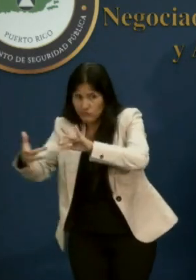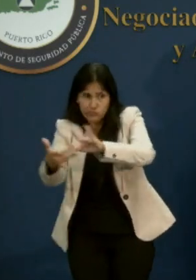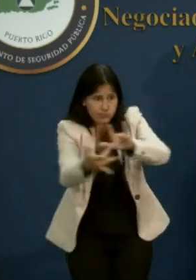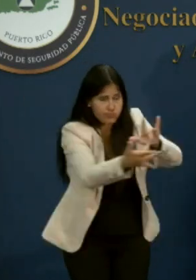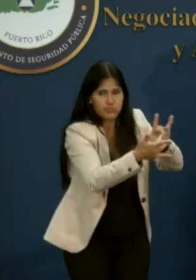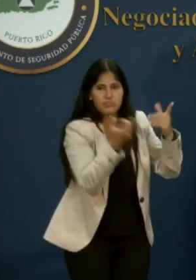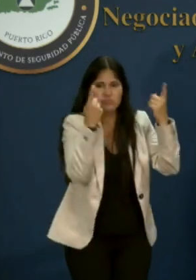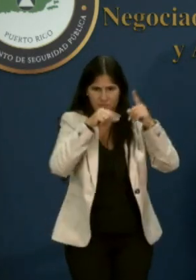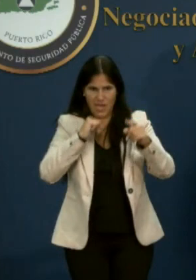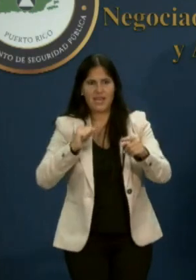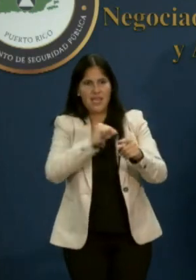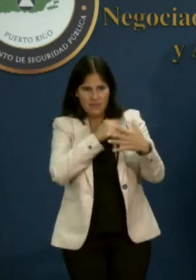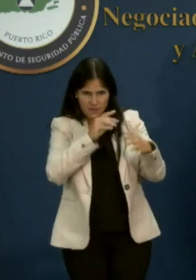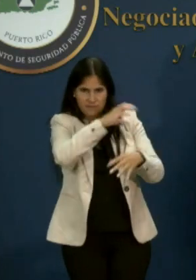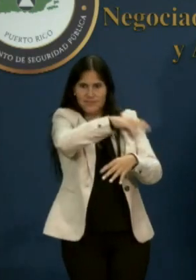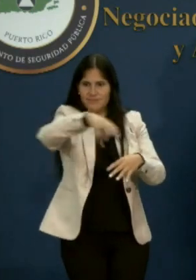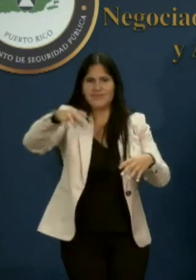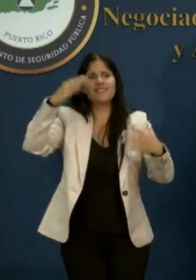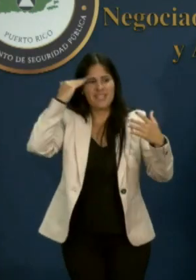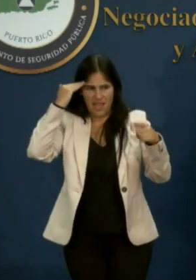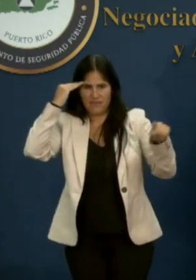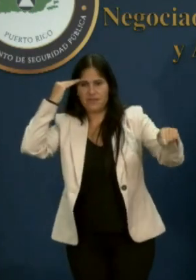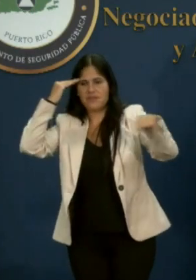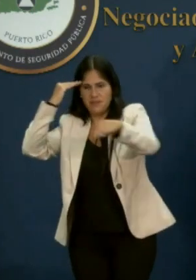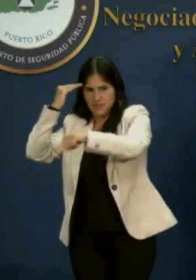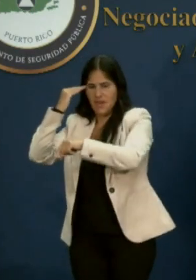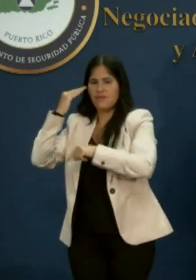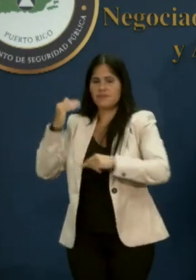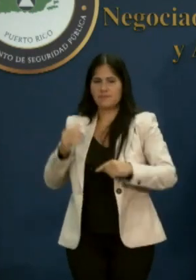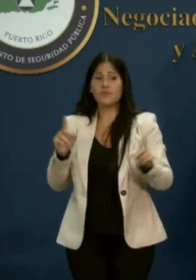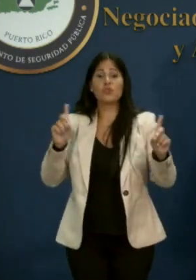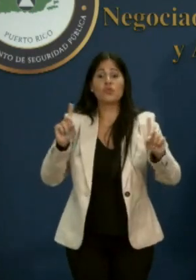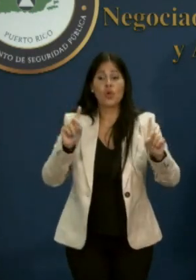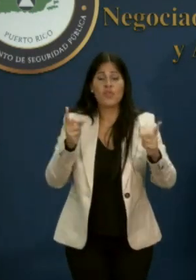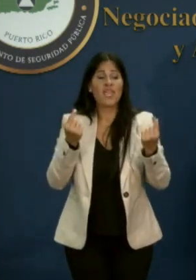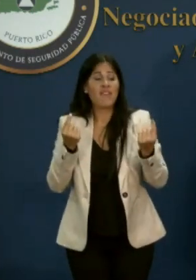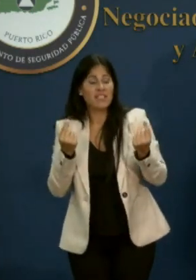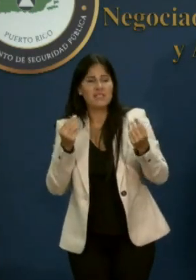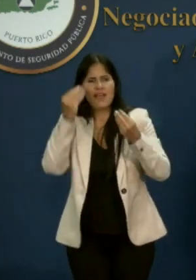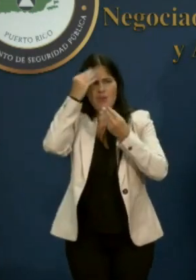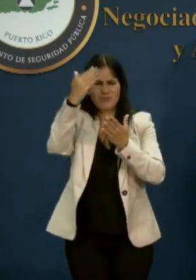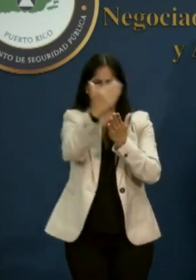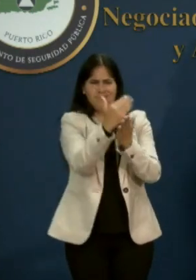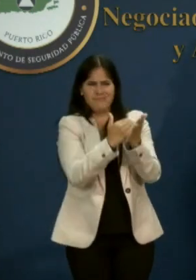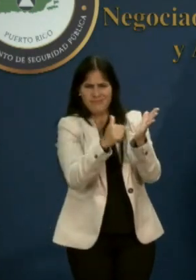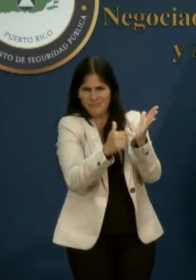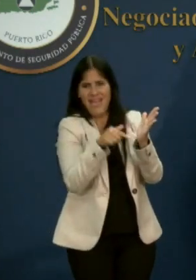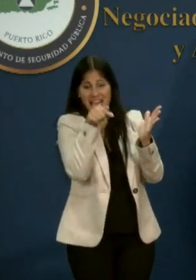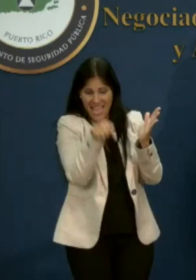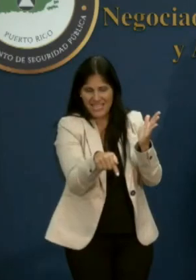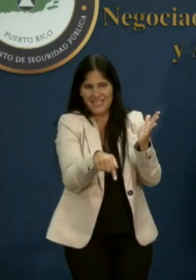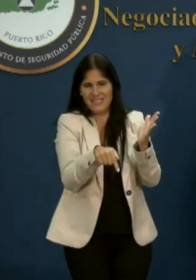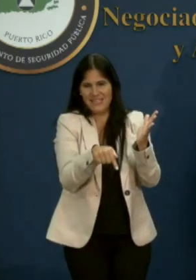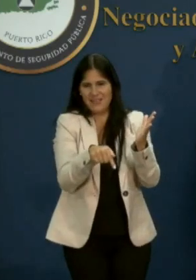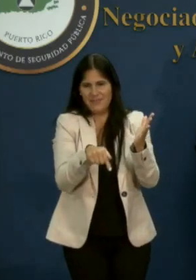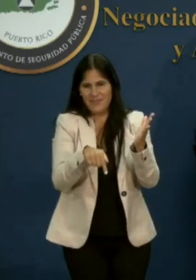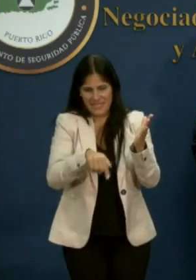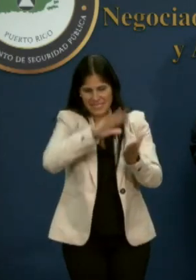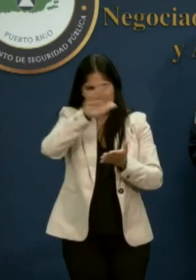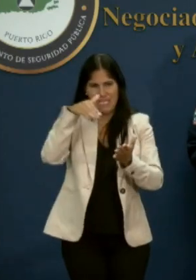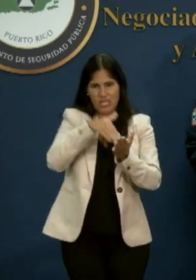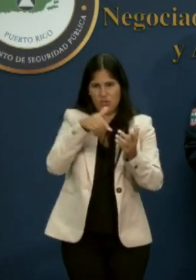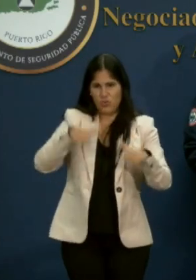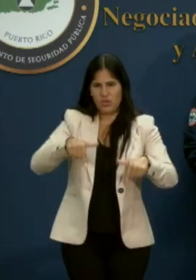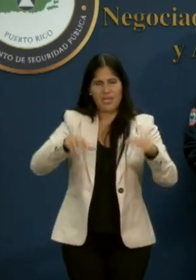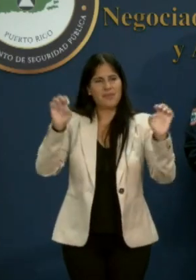alcaldes y alcaldesas saben que a donde tienen que reportar cualquier situación es aquí, al centro del manejo de